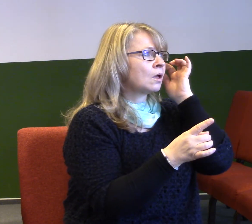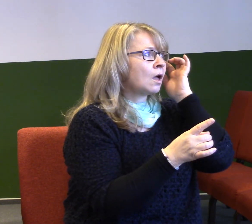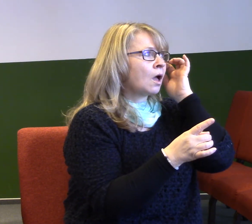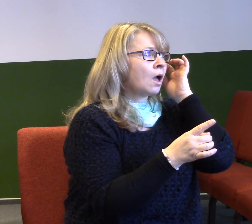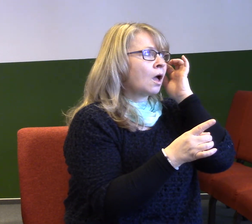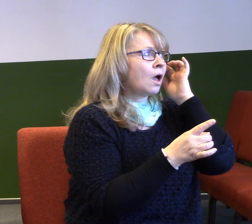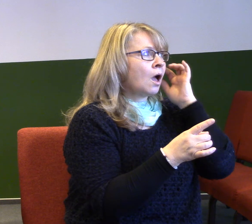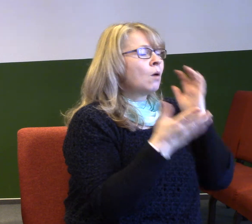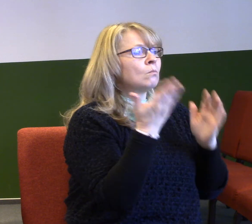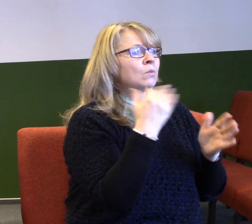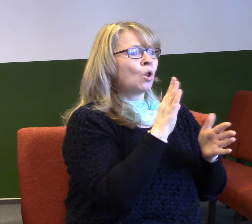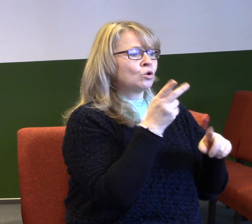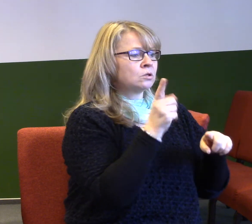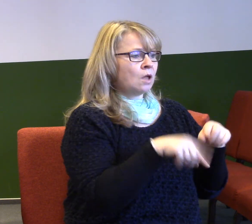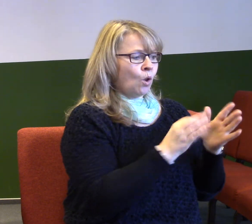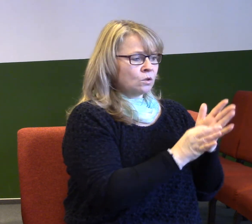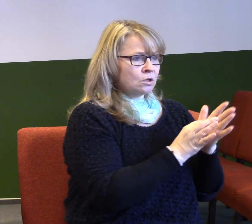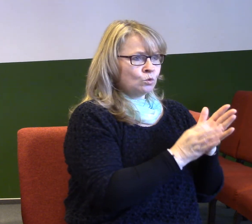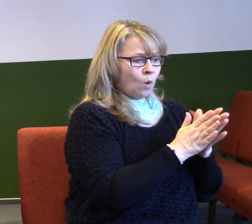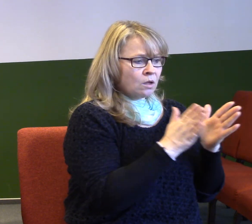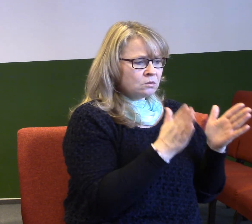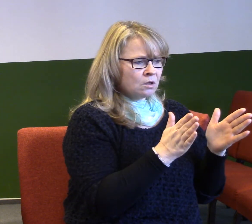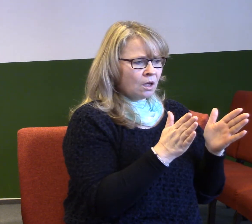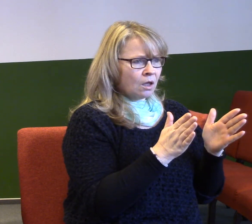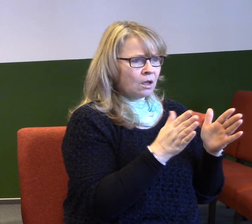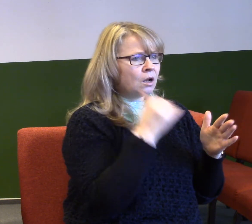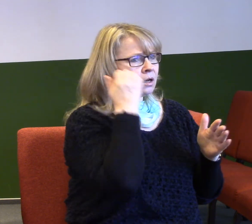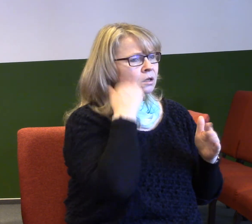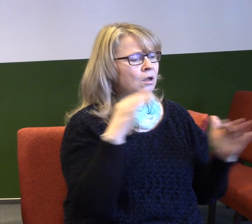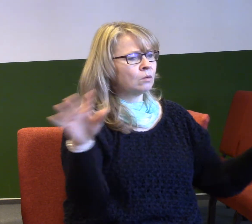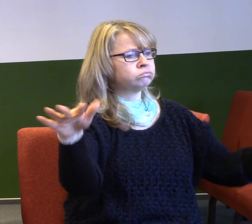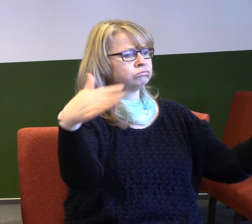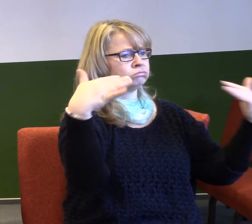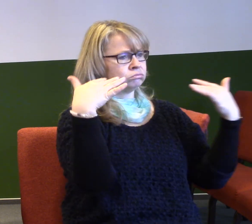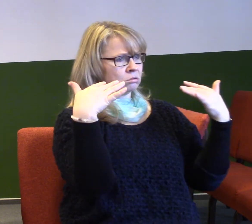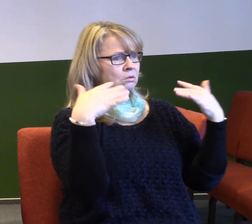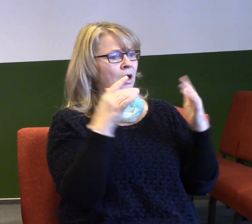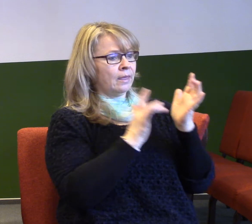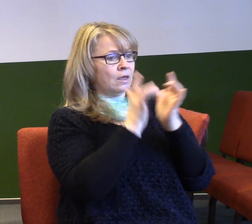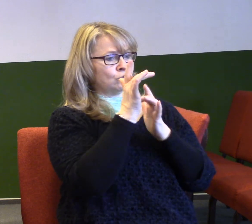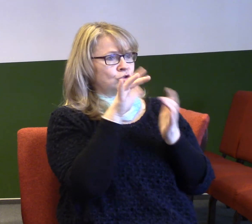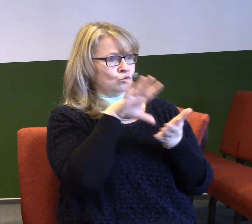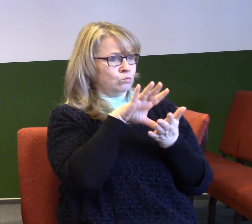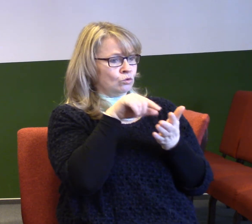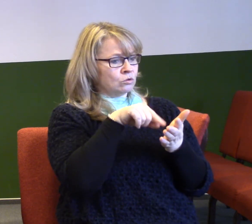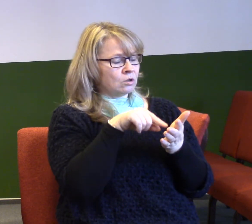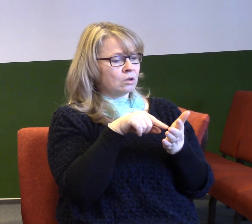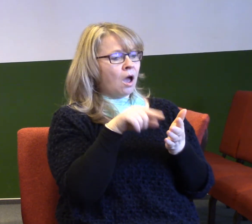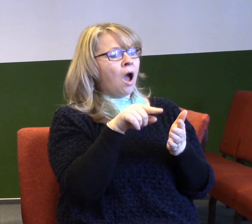na situaci lidí, kteří ho v té době obklopili a měli různé názory na něj. Čemu teda